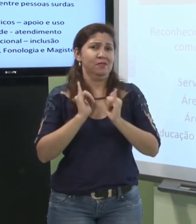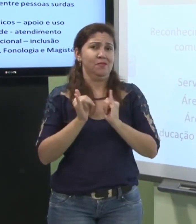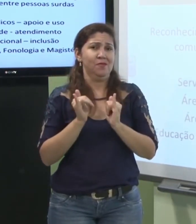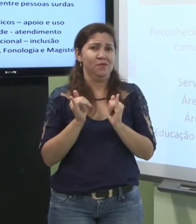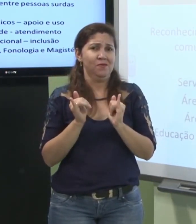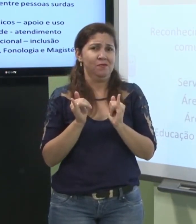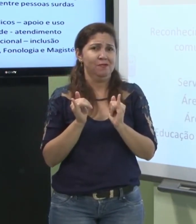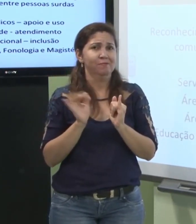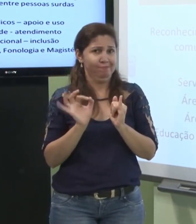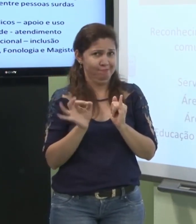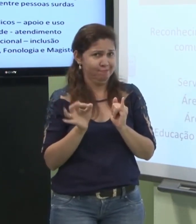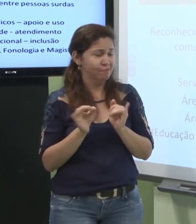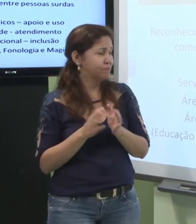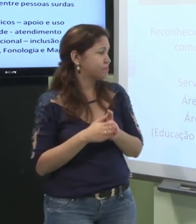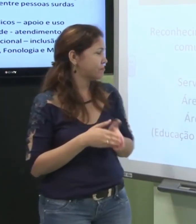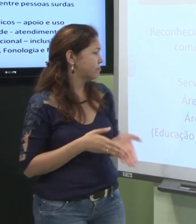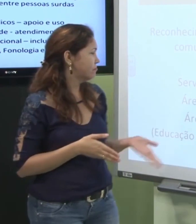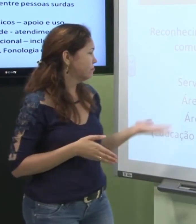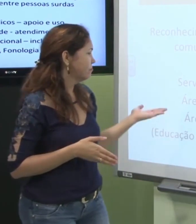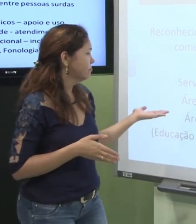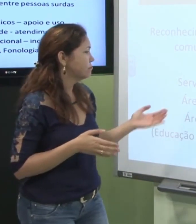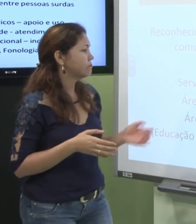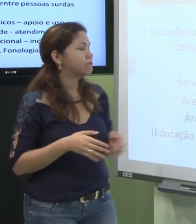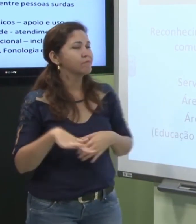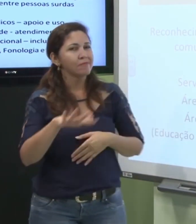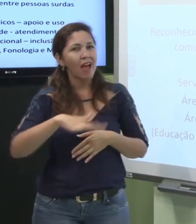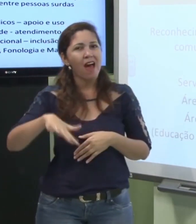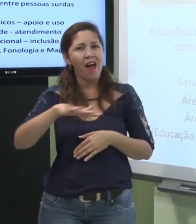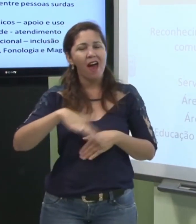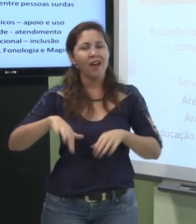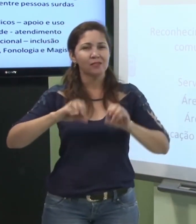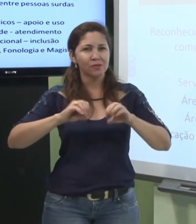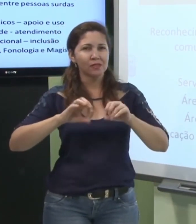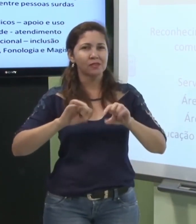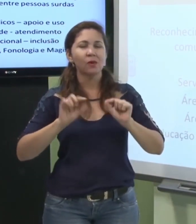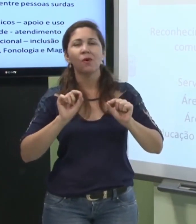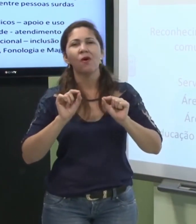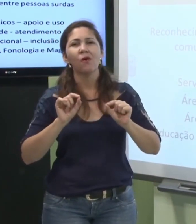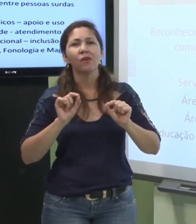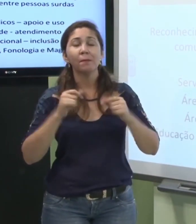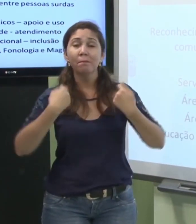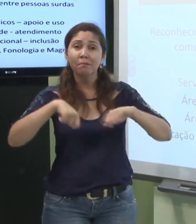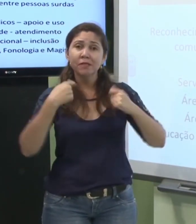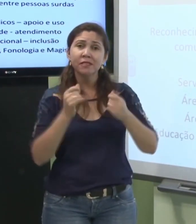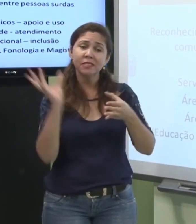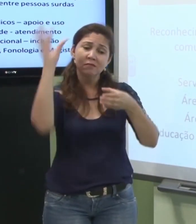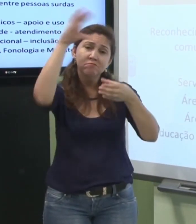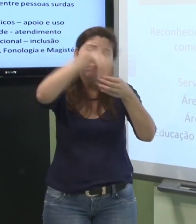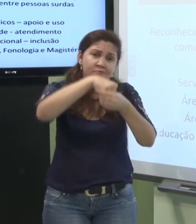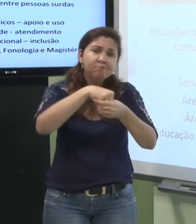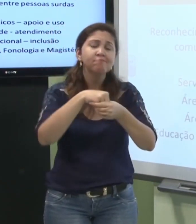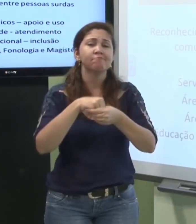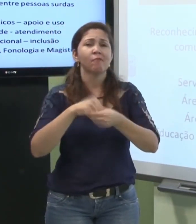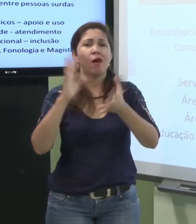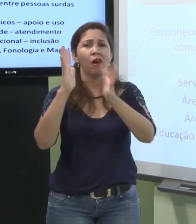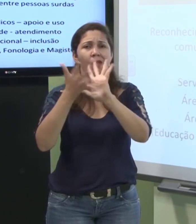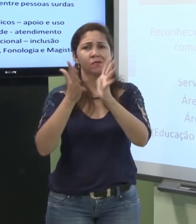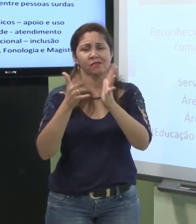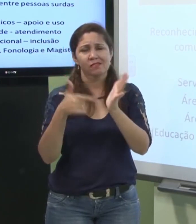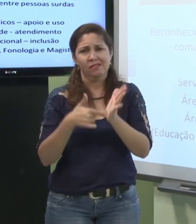para estar orientando o surdo para o surdo ter acesso a essa informação então na área de educação a língua de sinais precisa estar